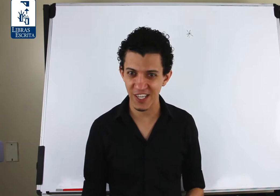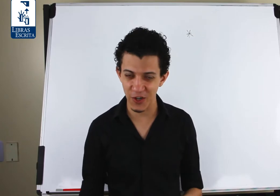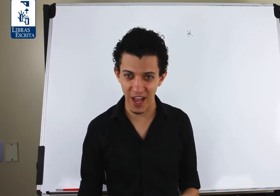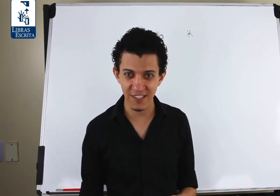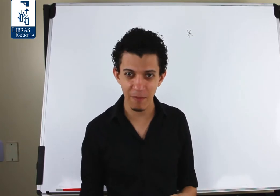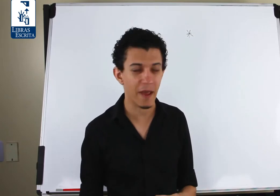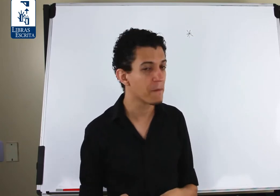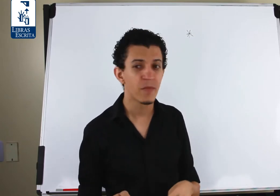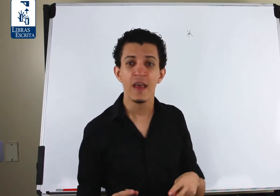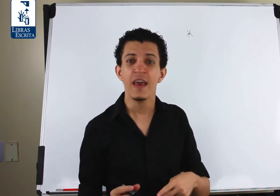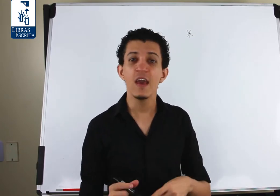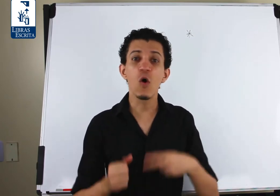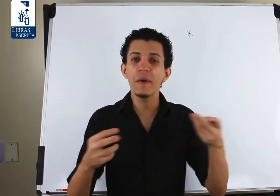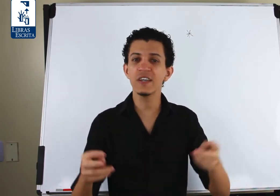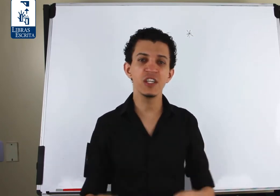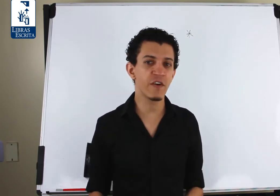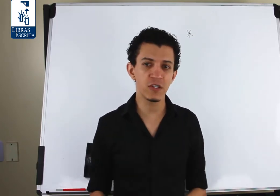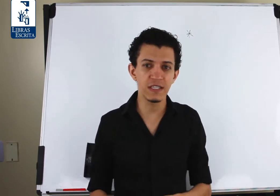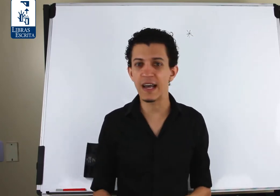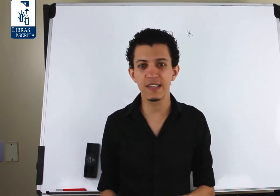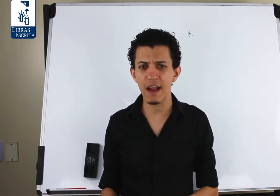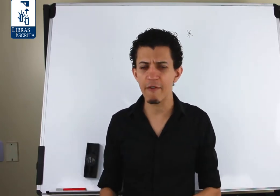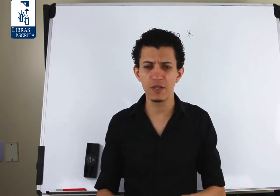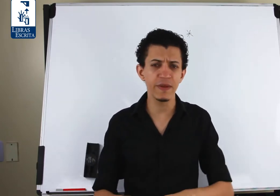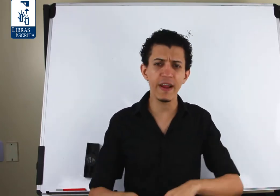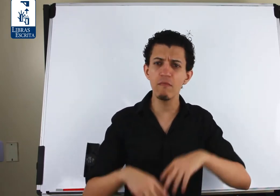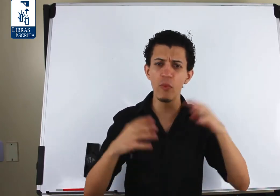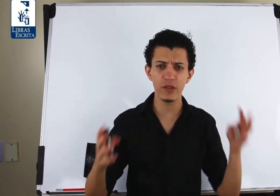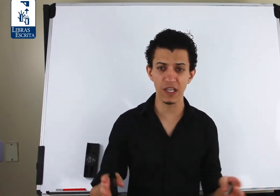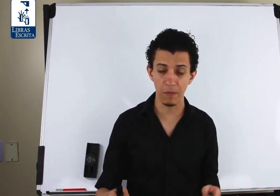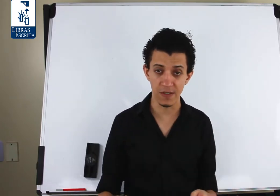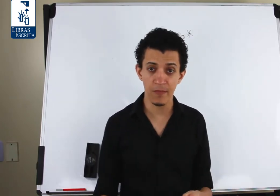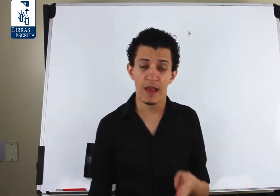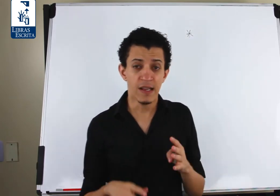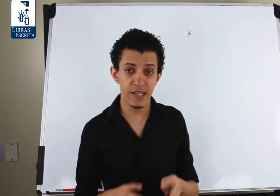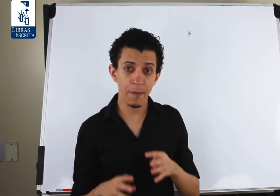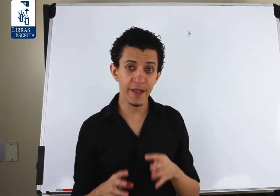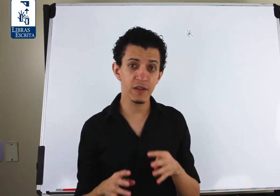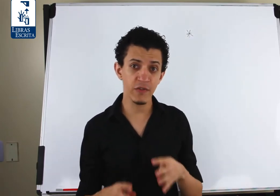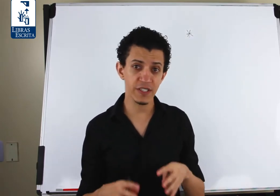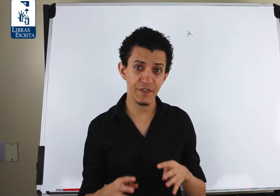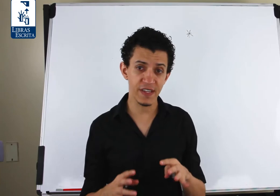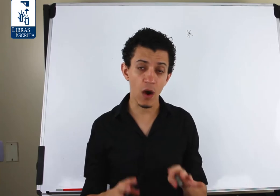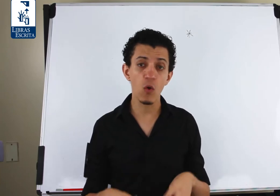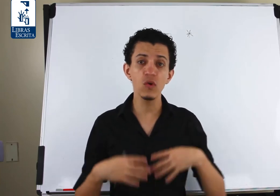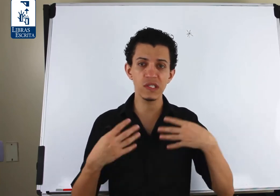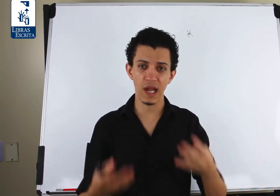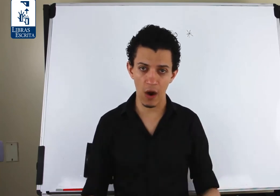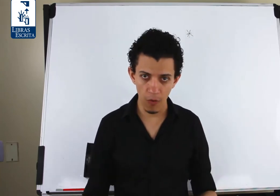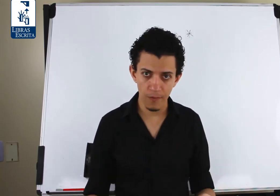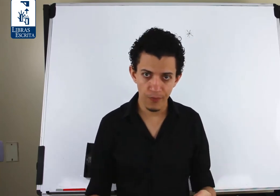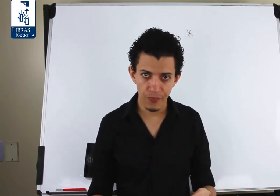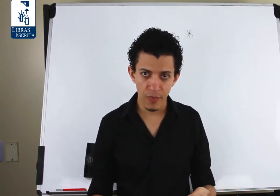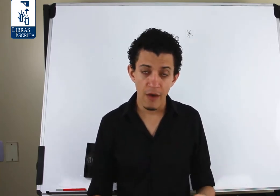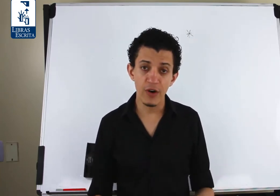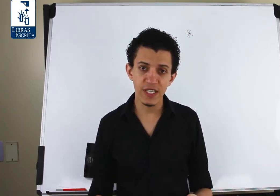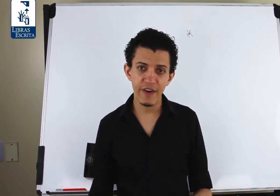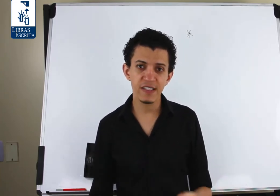regionais também. E como que a gente vai utilizar esse grafêmo? De maneira muito simples. Sempre que você fizer algum sinal, você vai